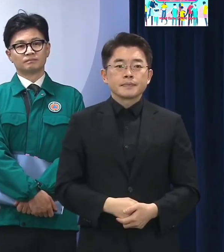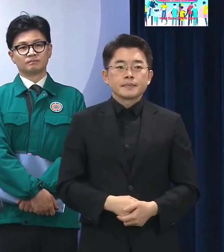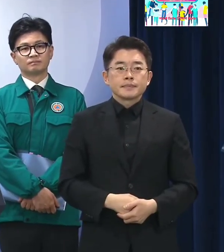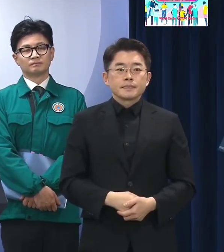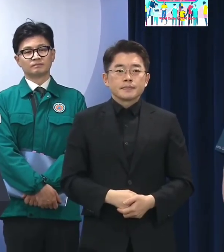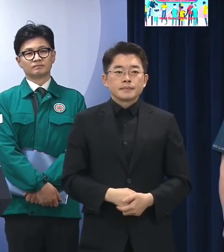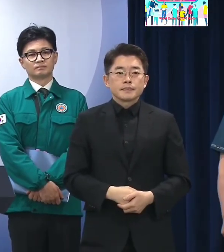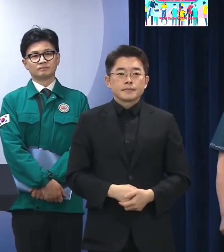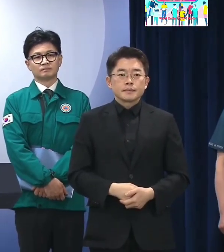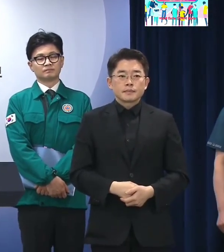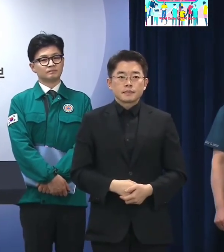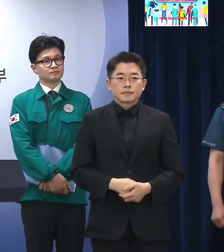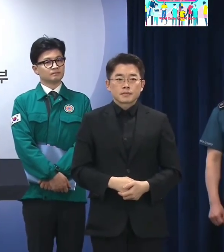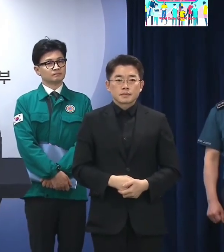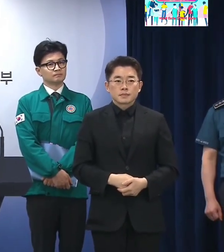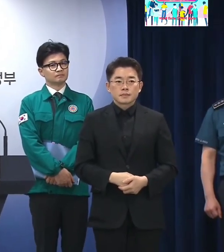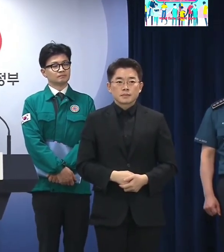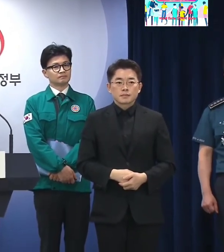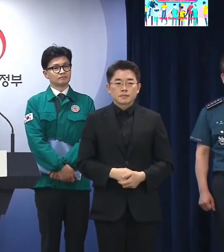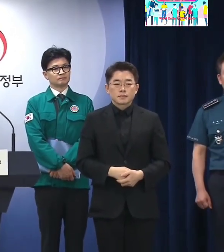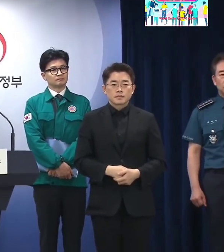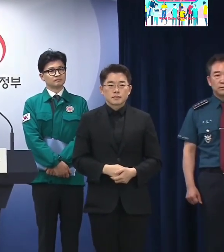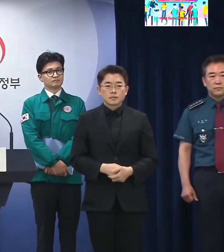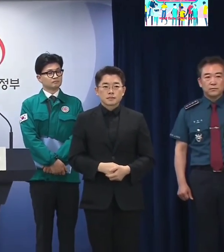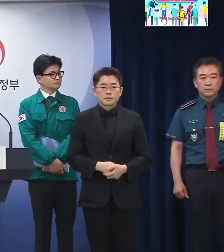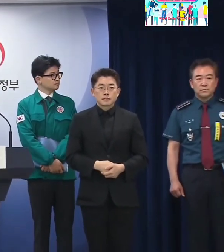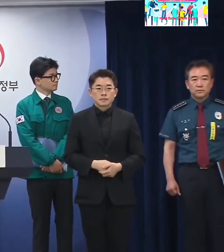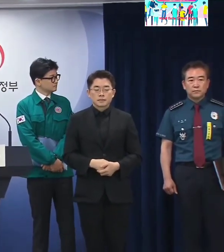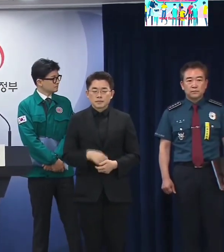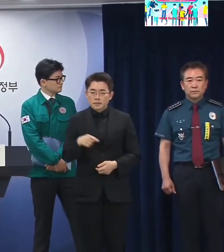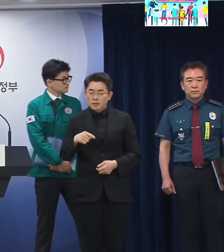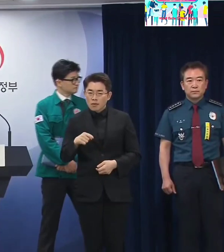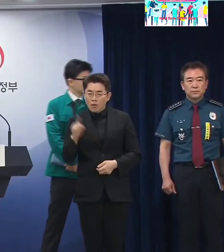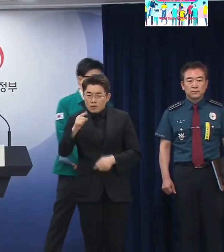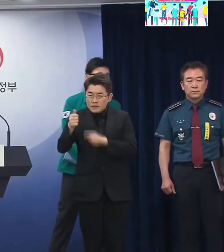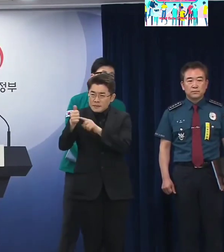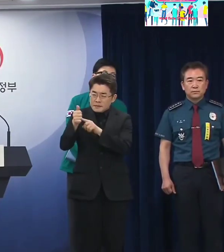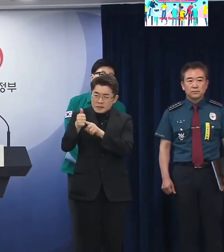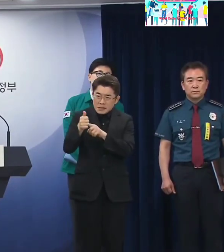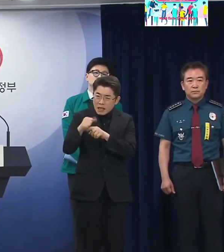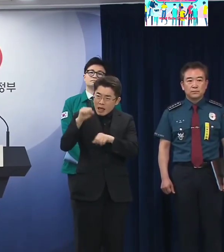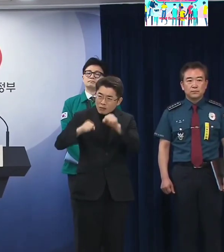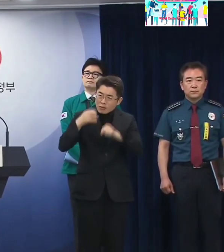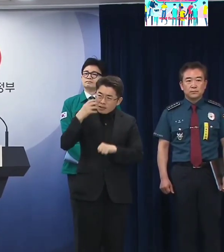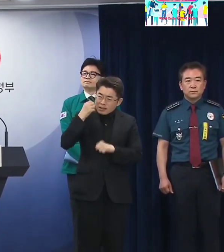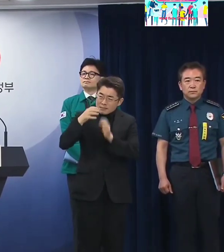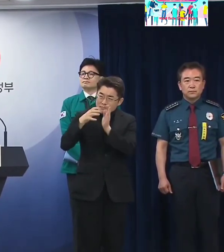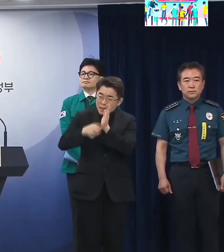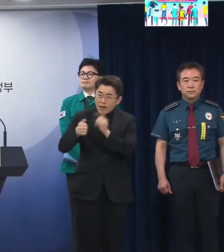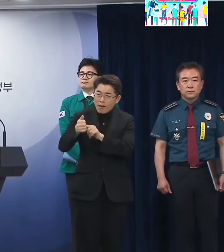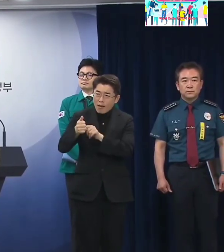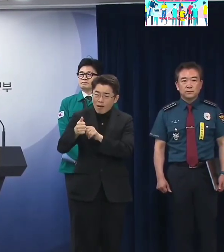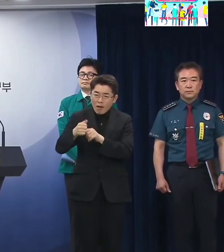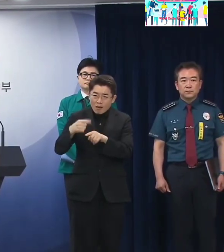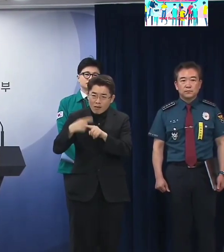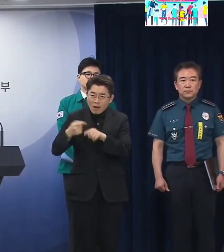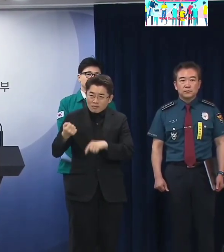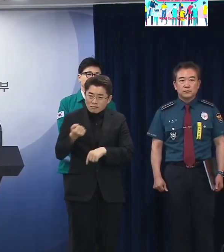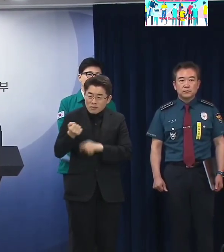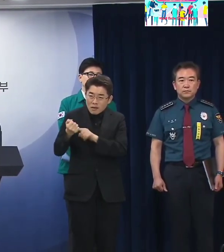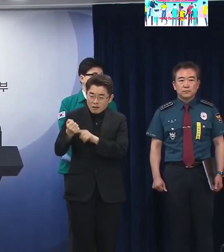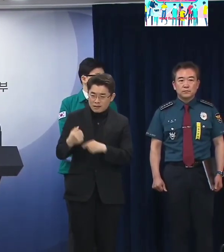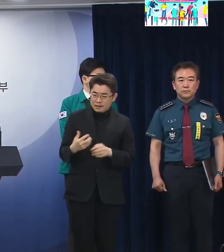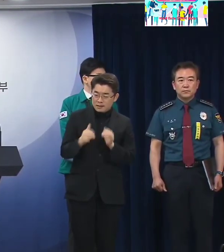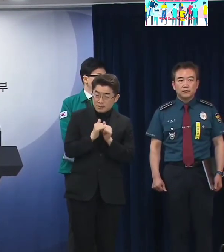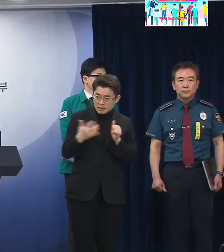범죄 위험 징후에 대한 시민들의 자발적인 신고 독려 이 부분은 포상금이랄까요? 이런 거를 늘린다는